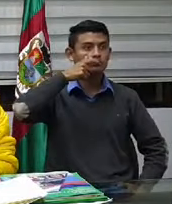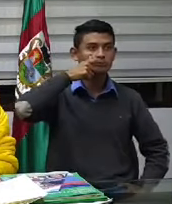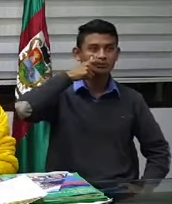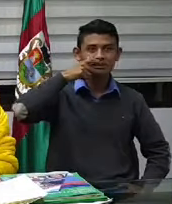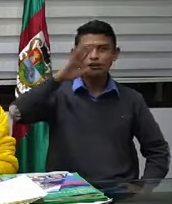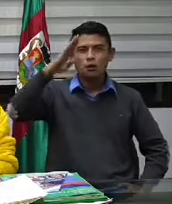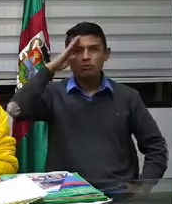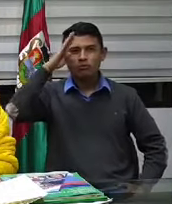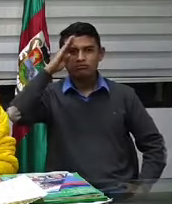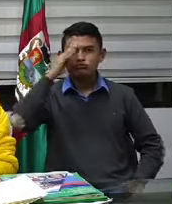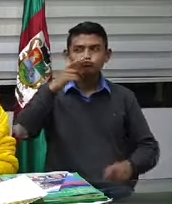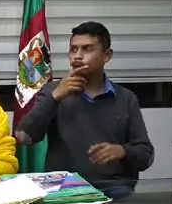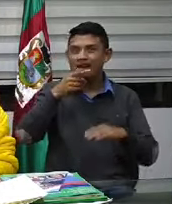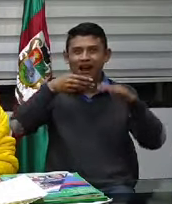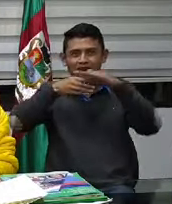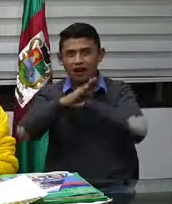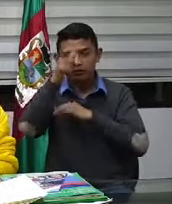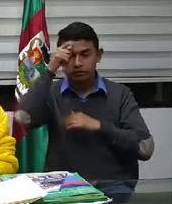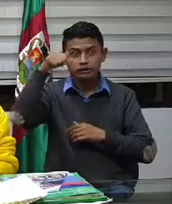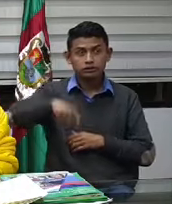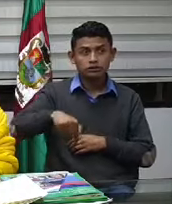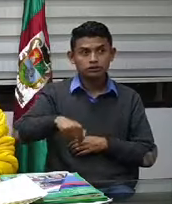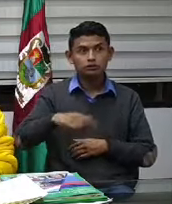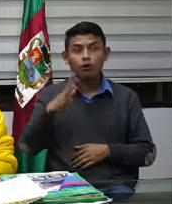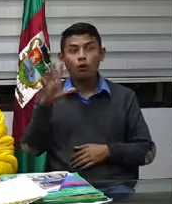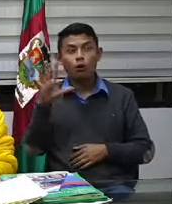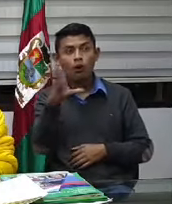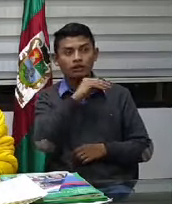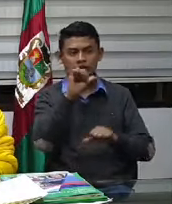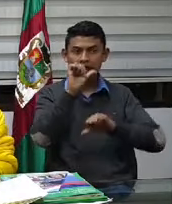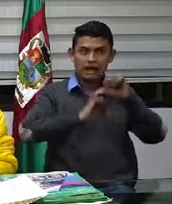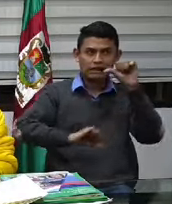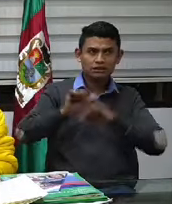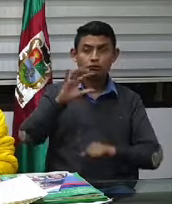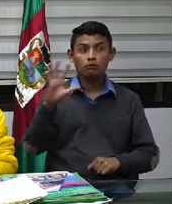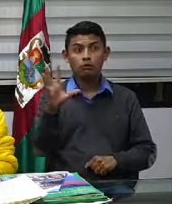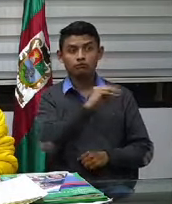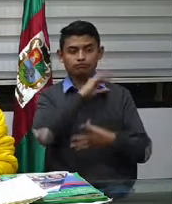cualquier hospital. Todos somos el equipo de salud,